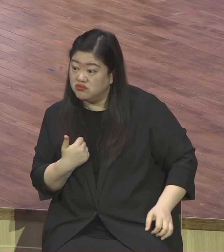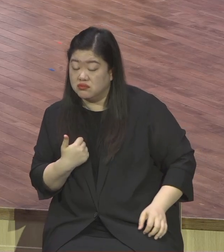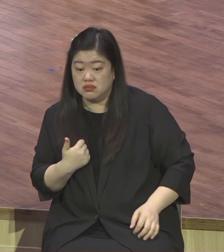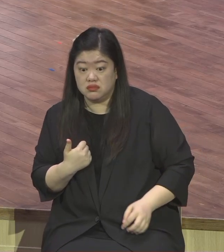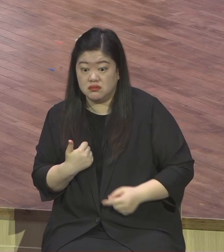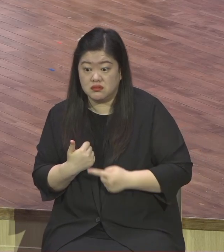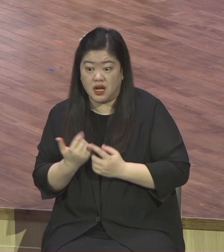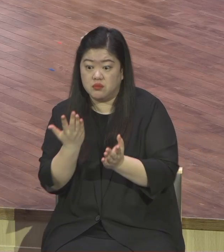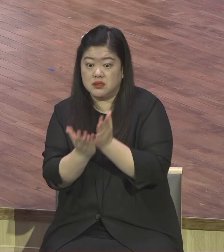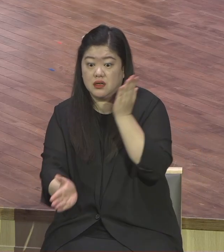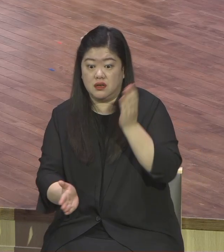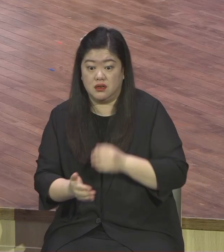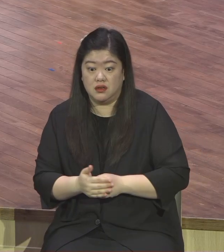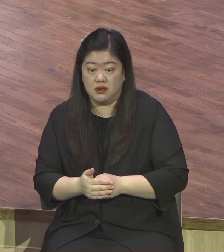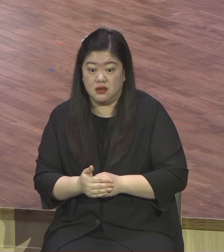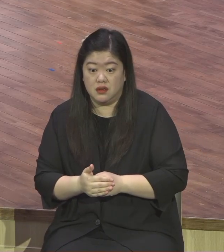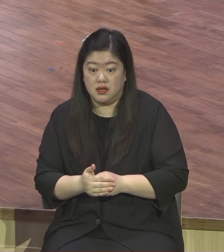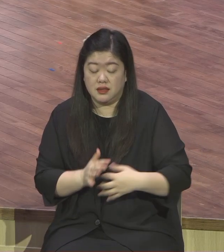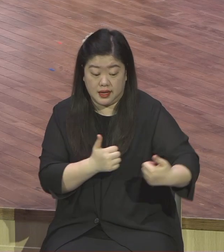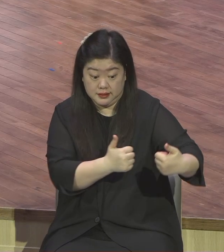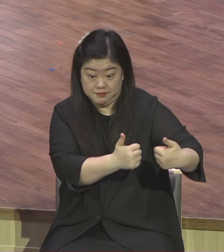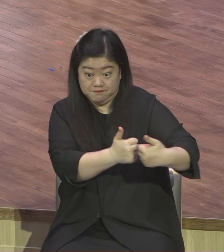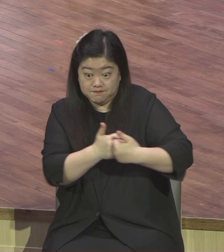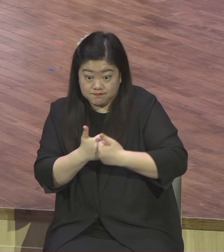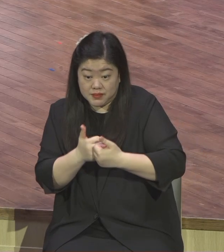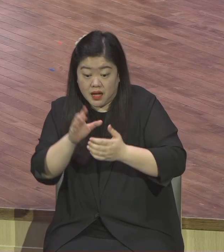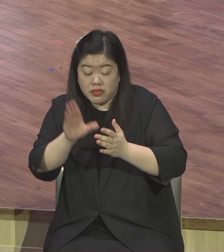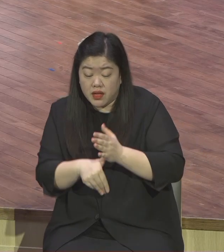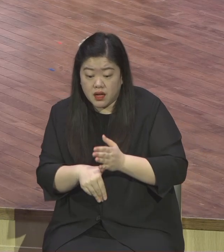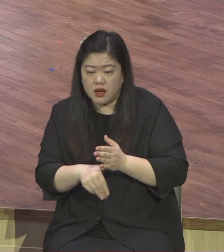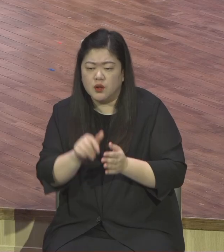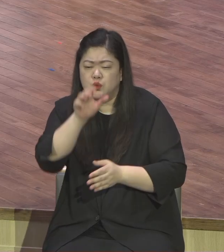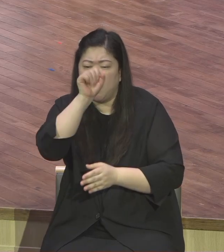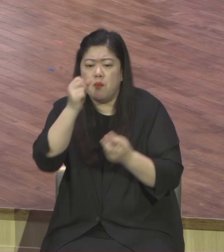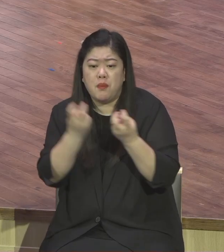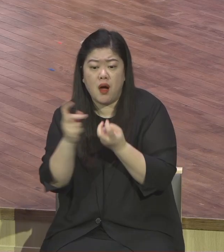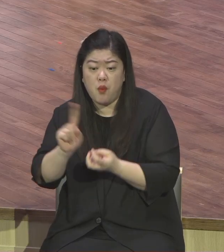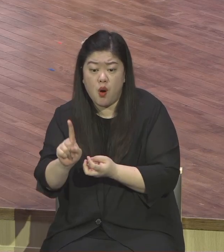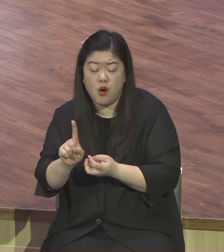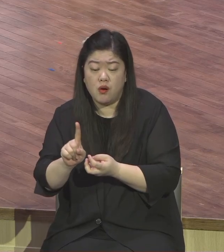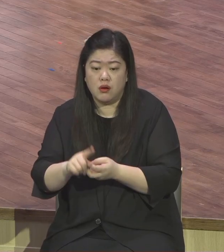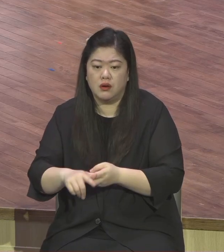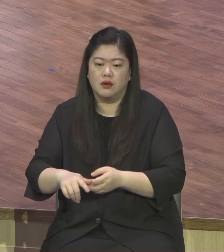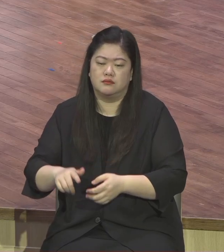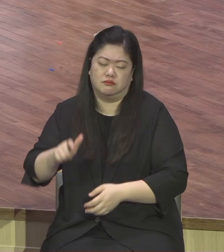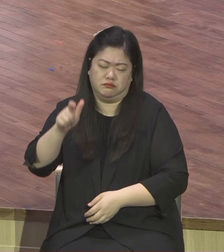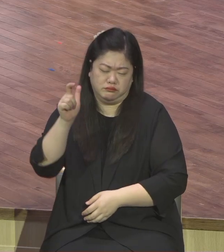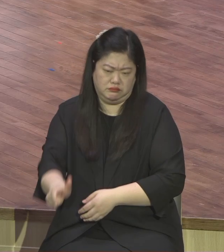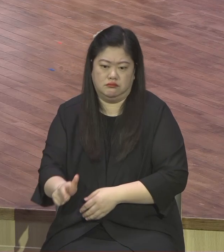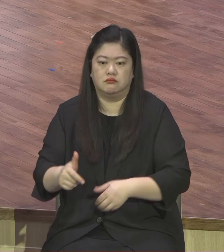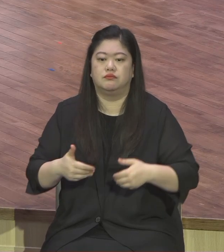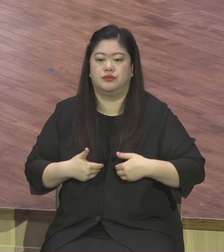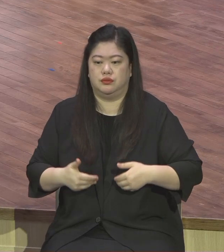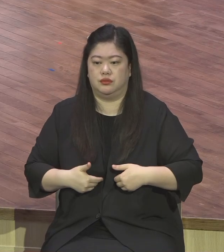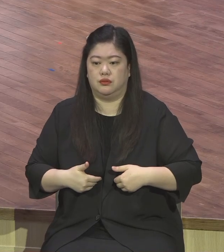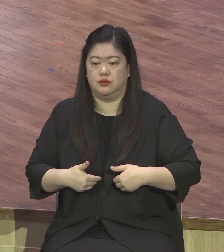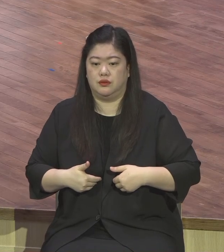바로 다이하드다 라는 얘기에요 다이하드 지도 리더 중에서 최고 리더가 뭐냐